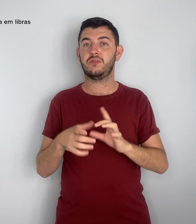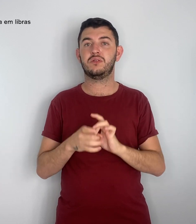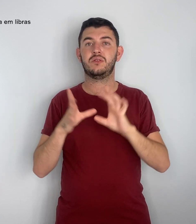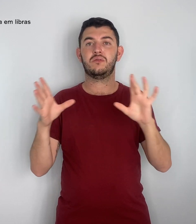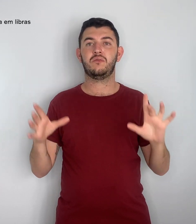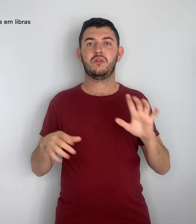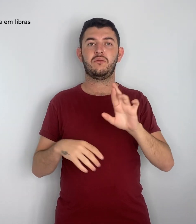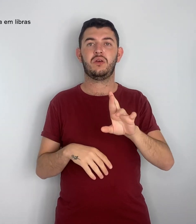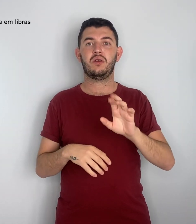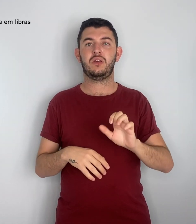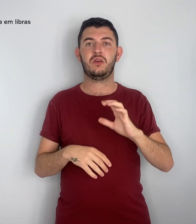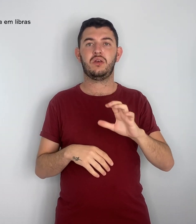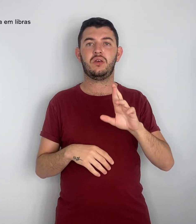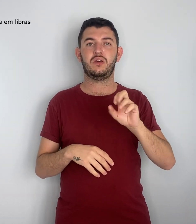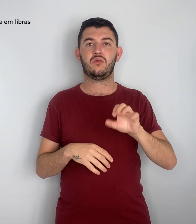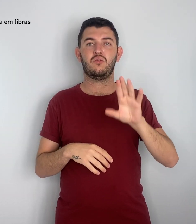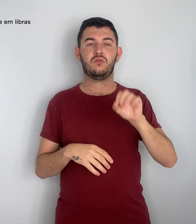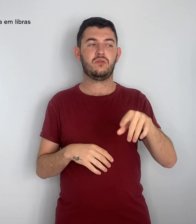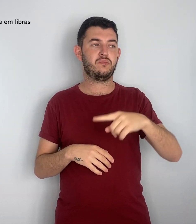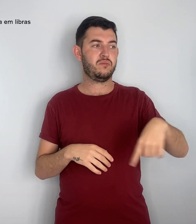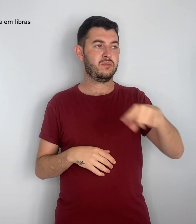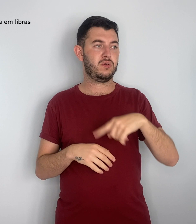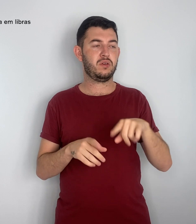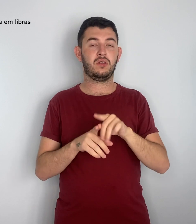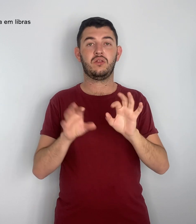para que eles realizem suas habilidades.